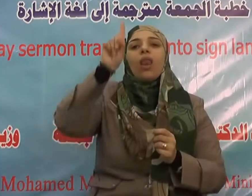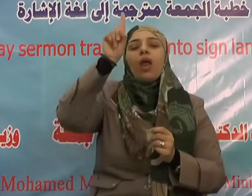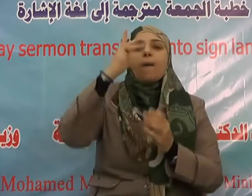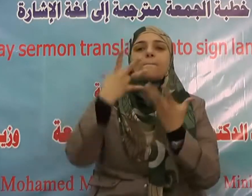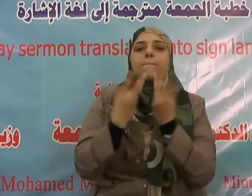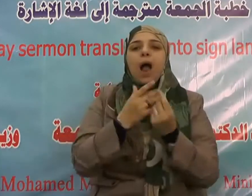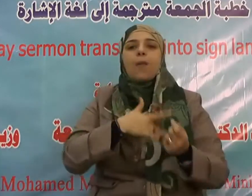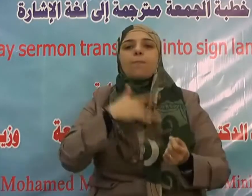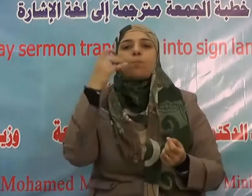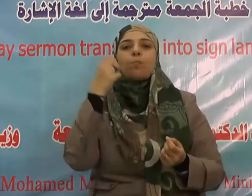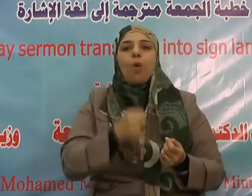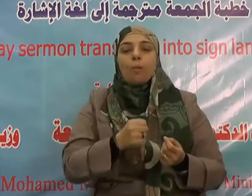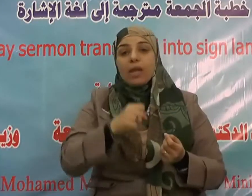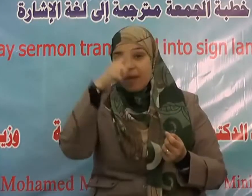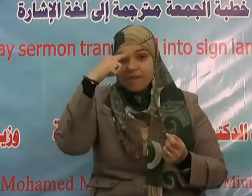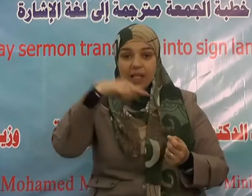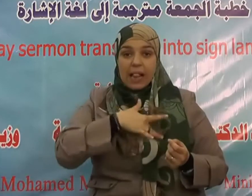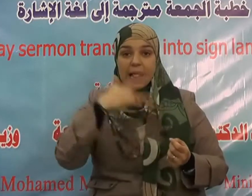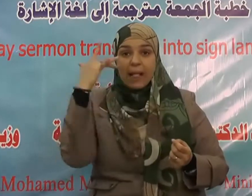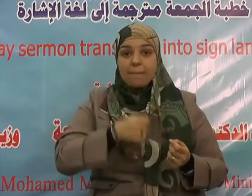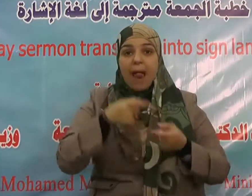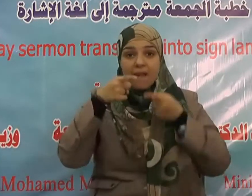الله ونعم الوكيل